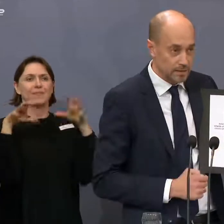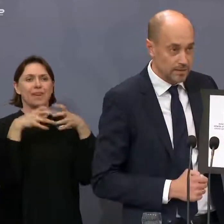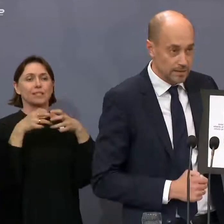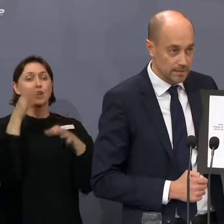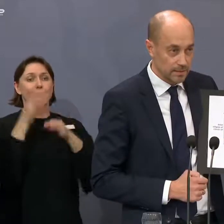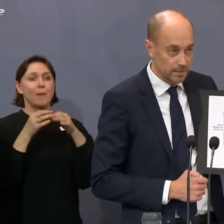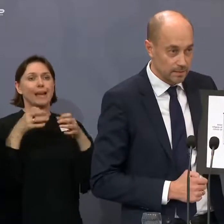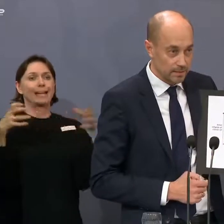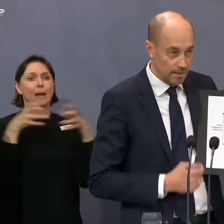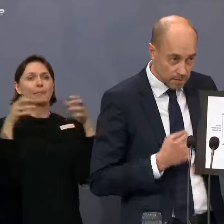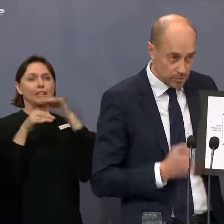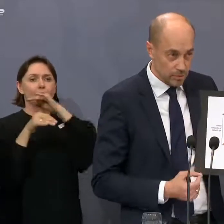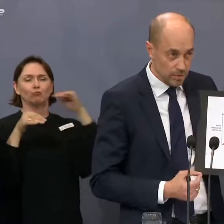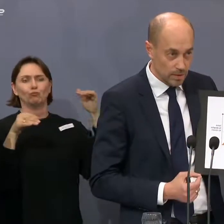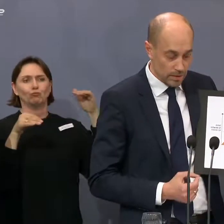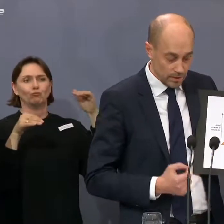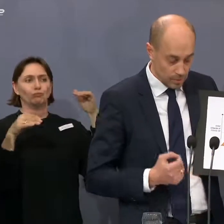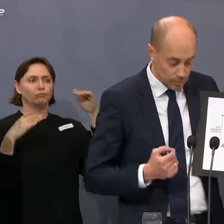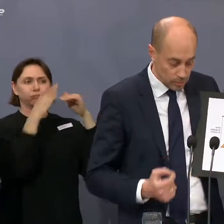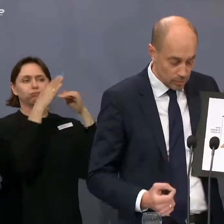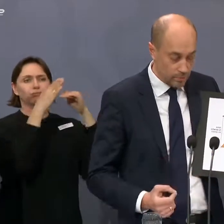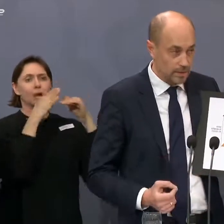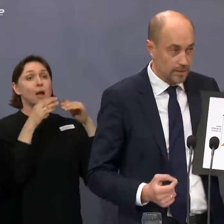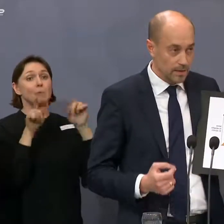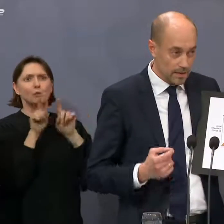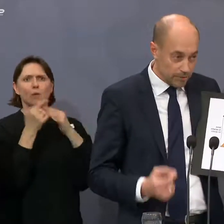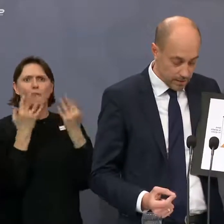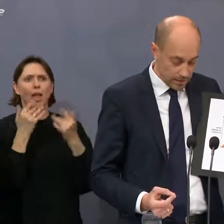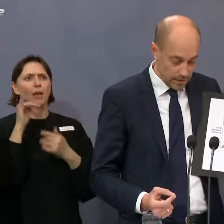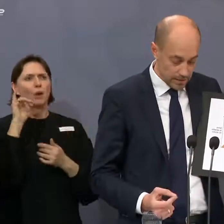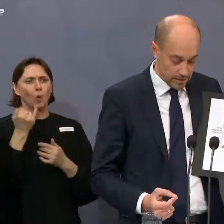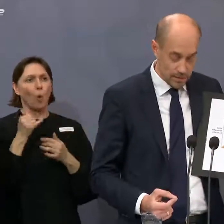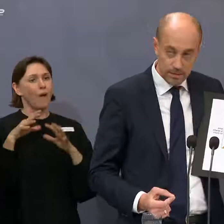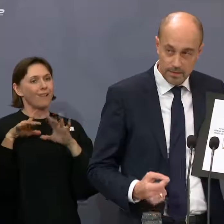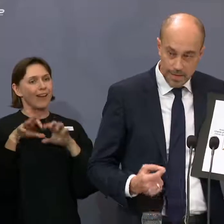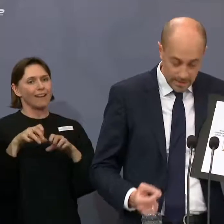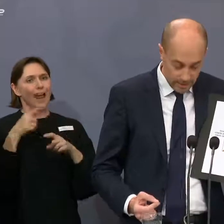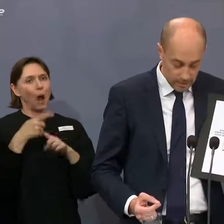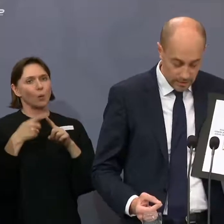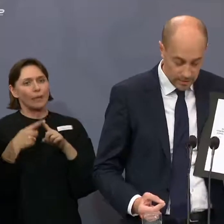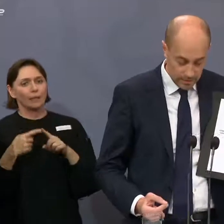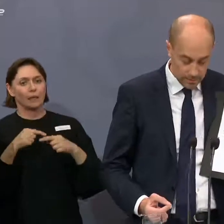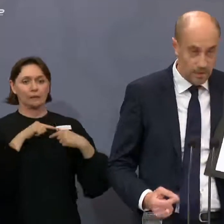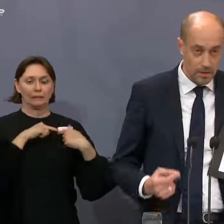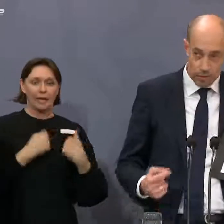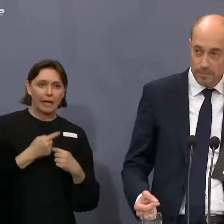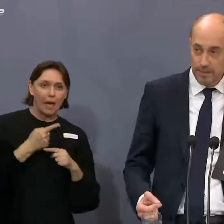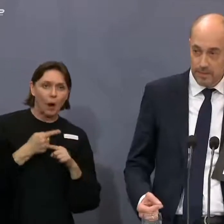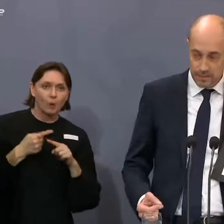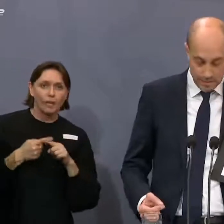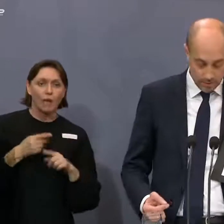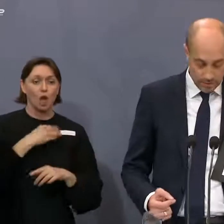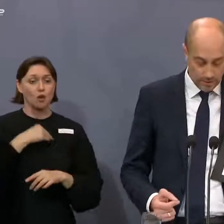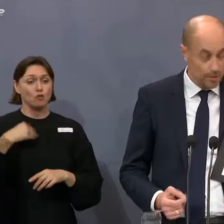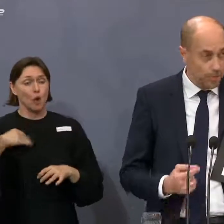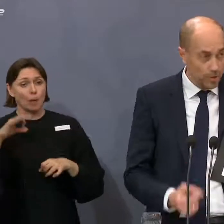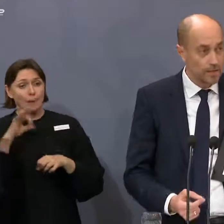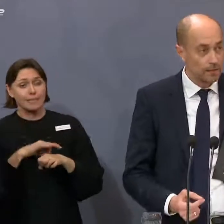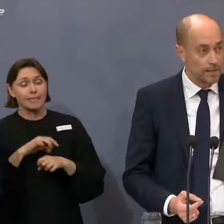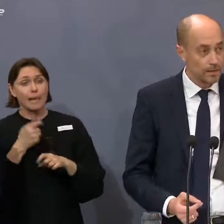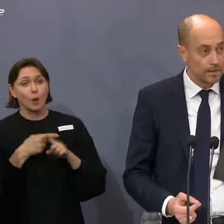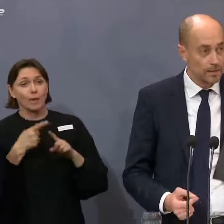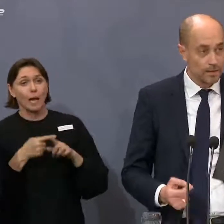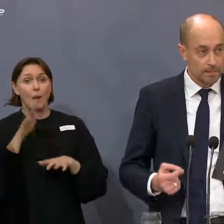kapacitet. Hvad vil det betyde? Det vil betyde jo, at kræftafdelinger, hjerteafdelinger, lungemedicinske afdelinger,